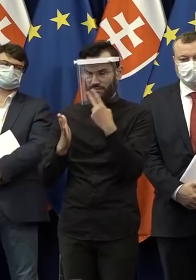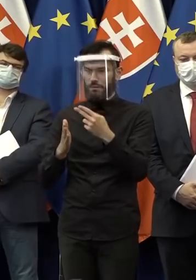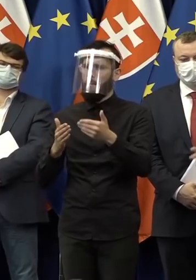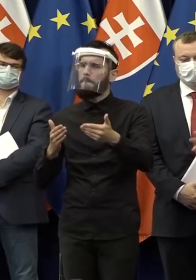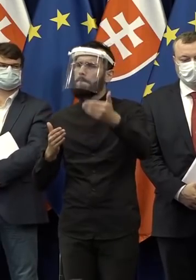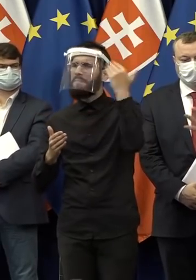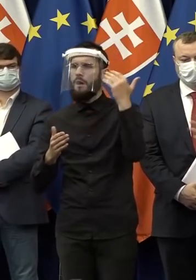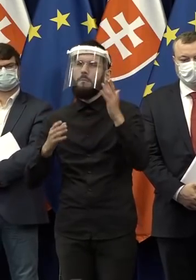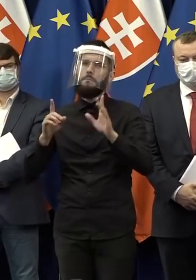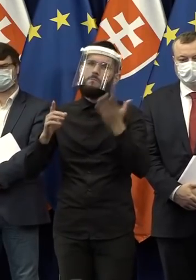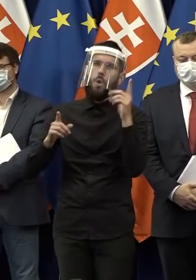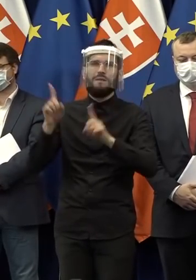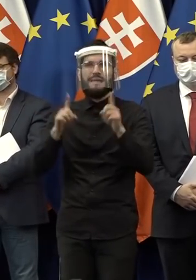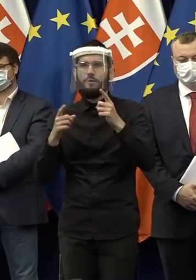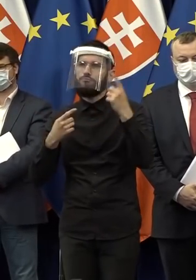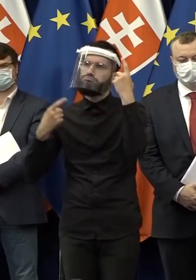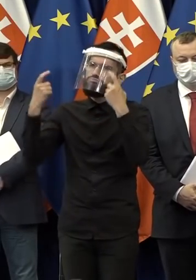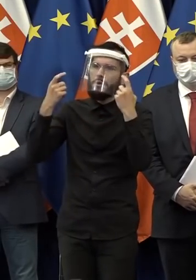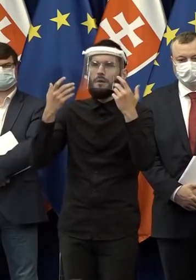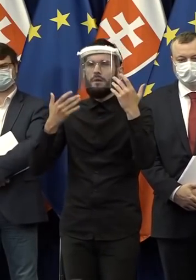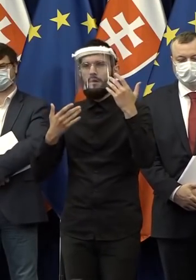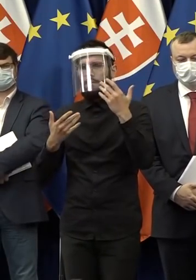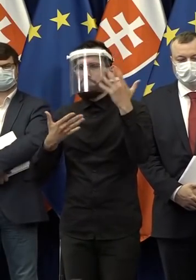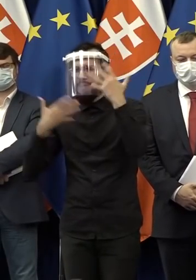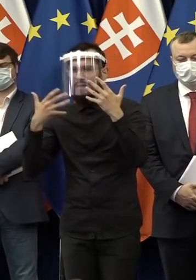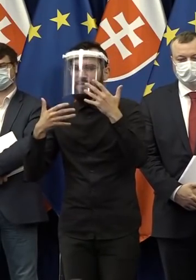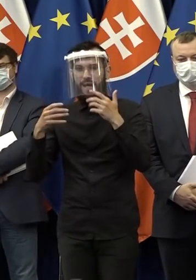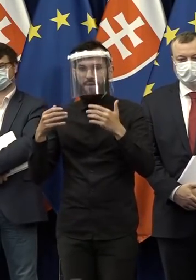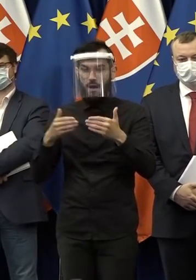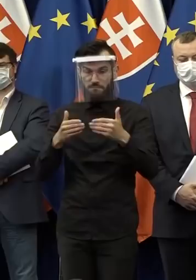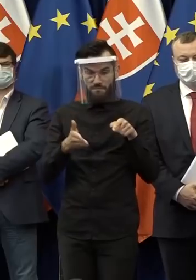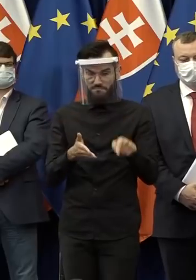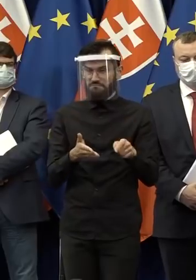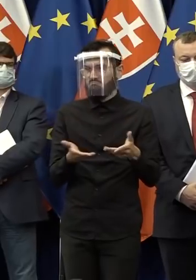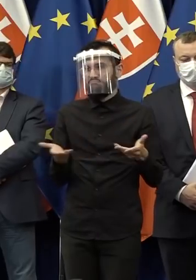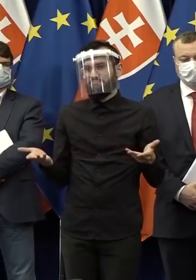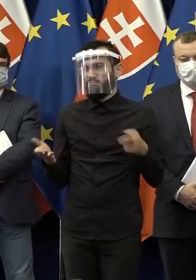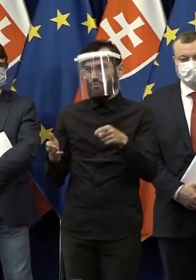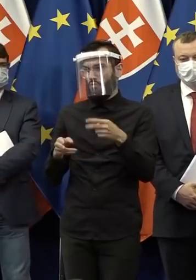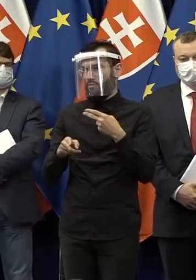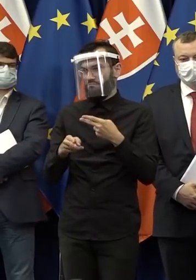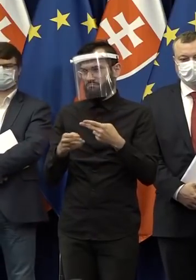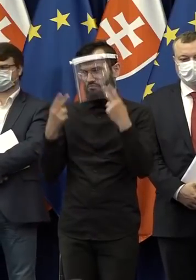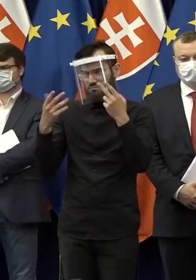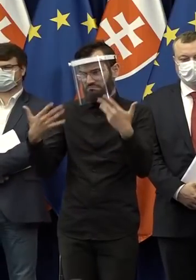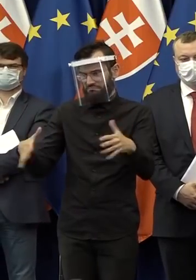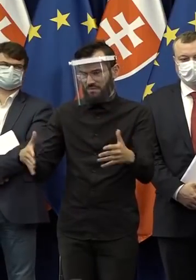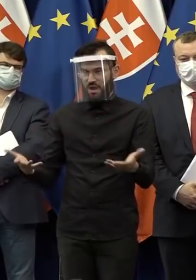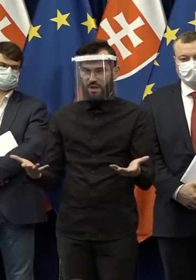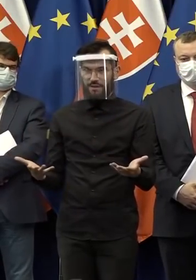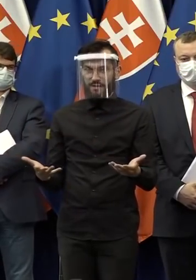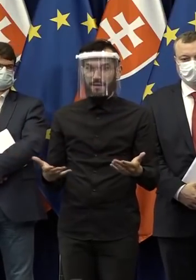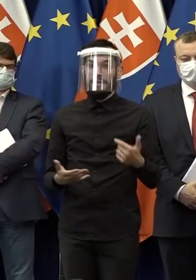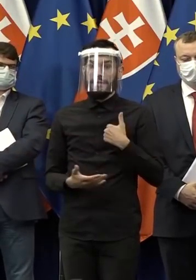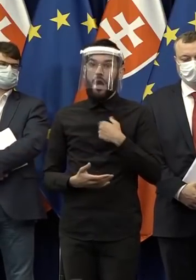To predtým, že niekto mal nejakú kreatívu, niekde predtým, ako to prišlo na stôl na toto rokovanie, absolútne nepodstatné. Ja za